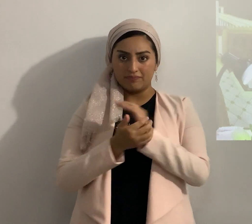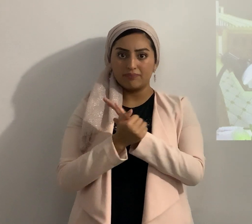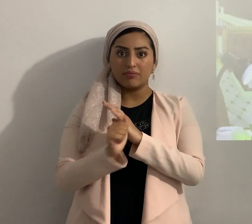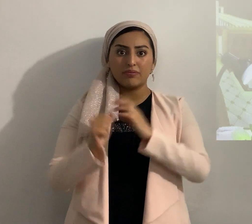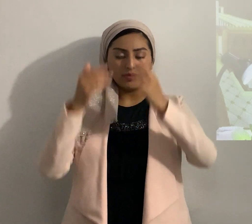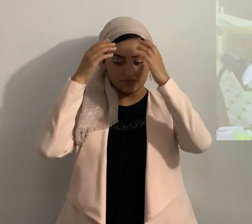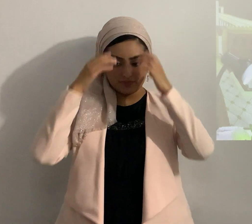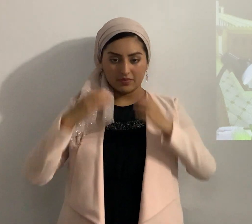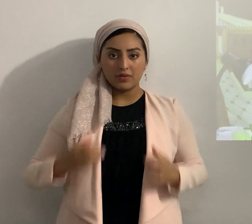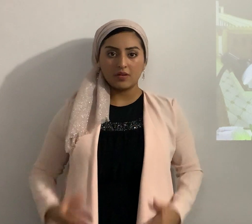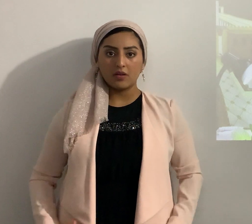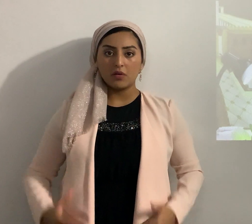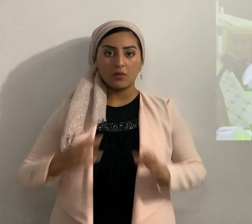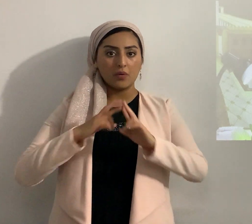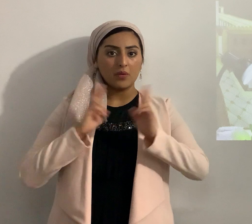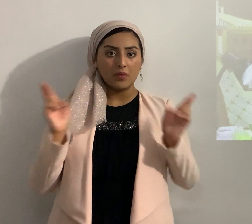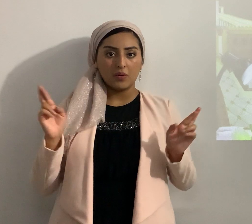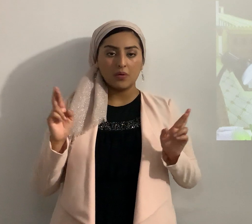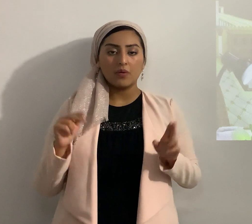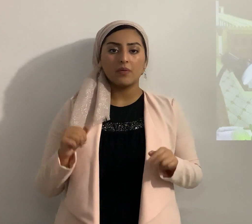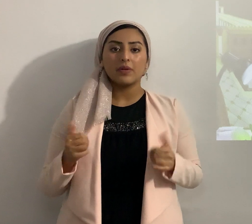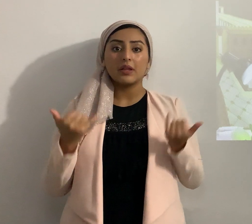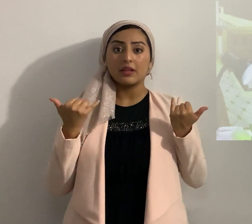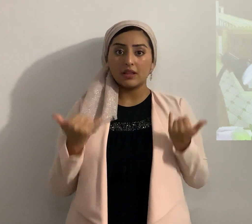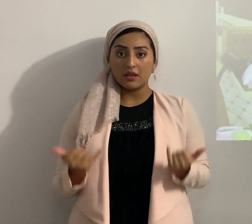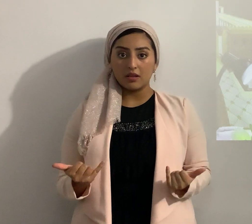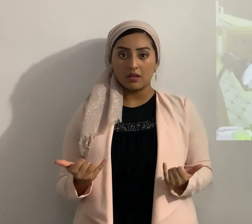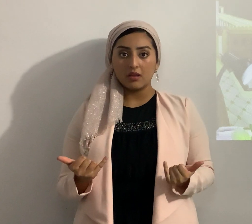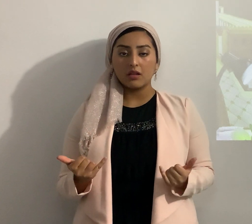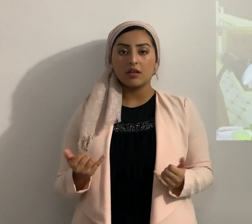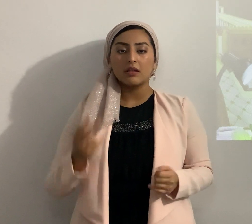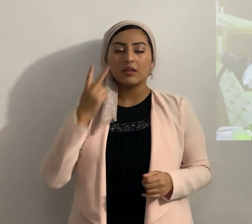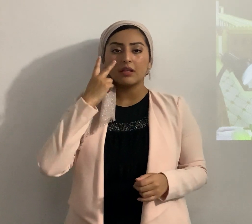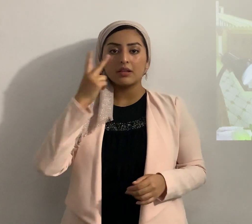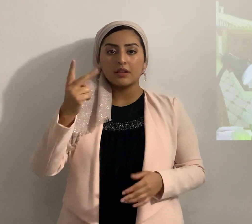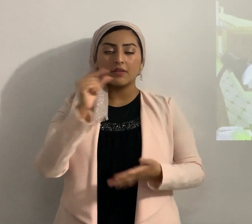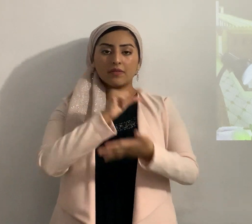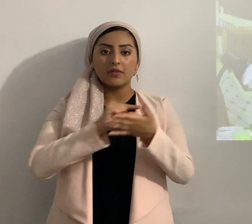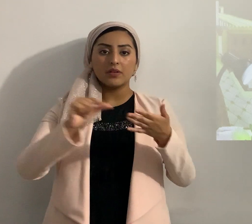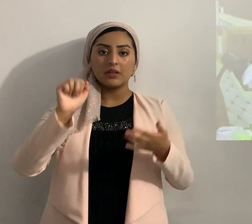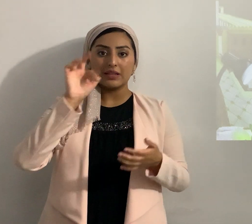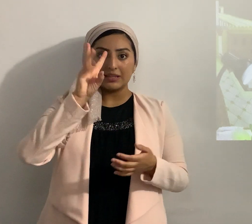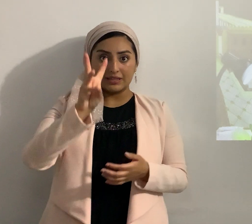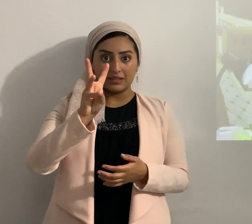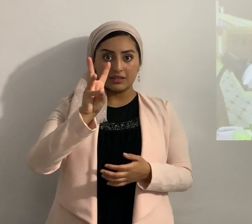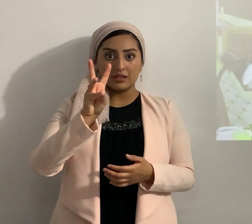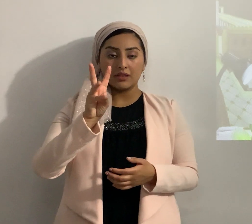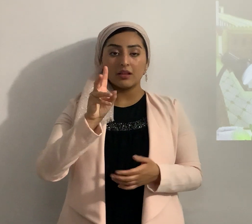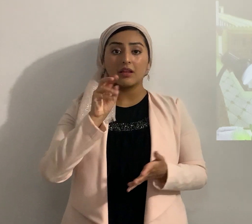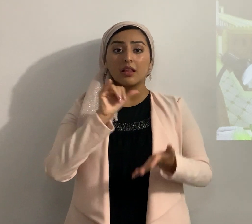bien preparados ahora vamos a ver en el verso 6 ahorita vamos a leer que el Eterno